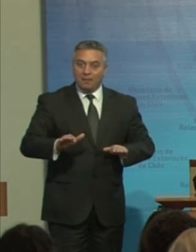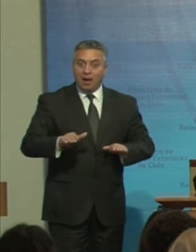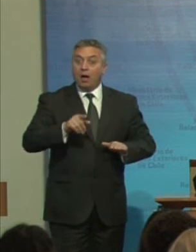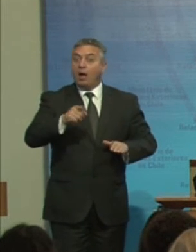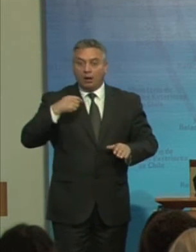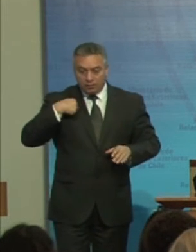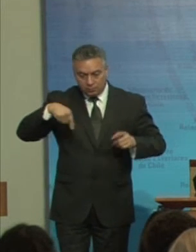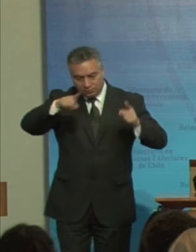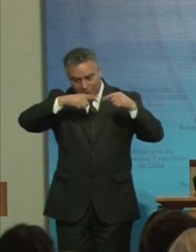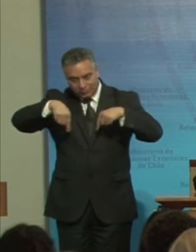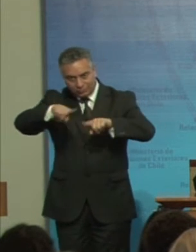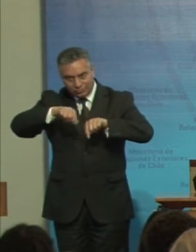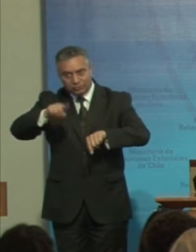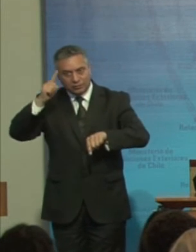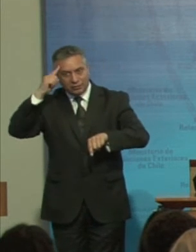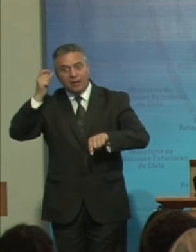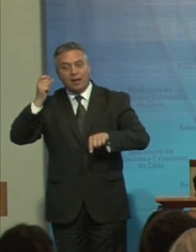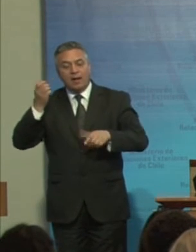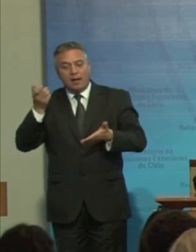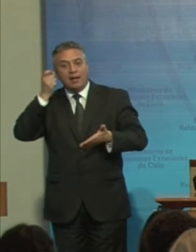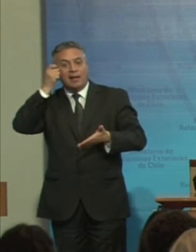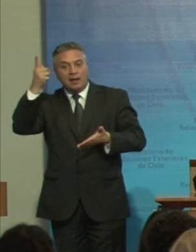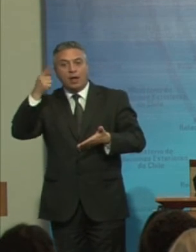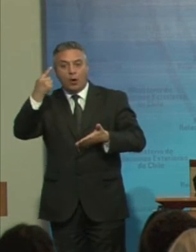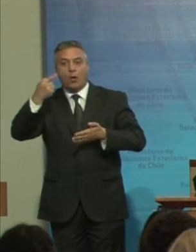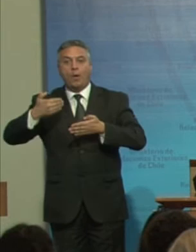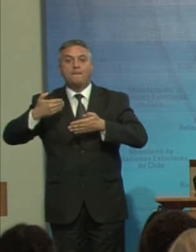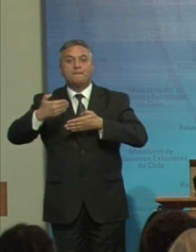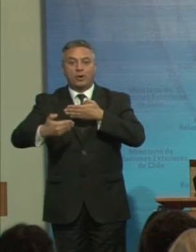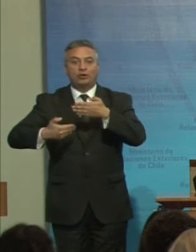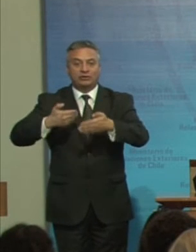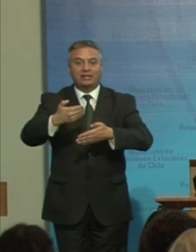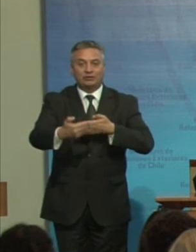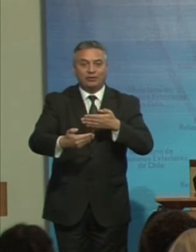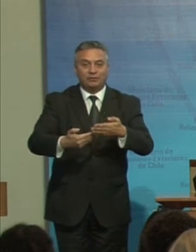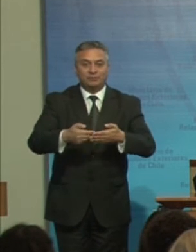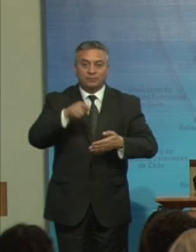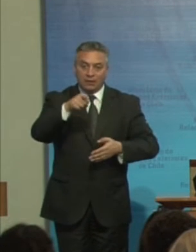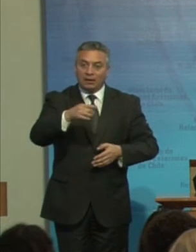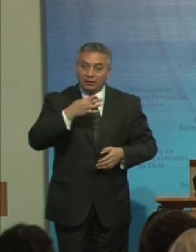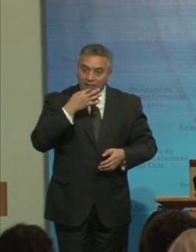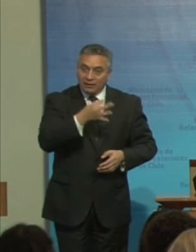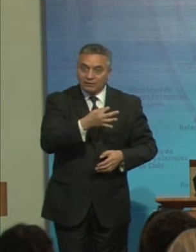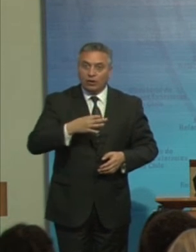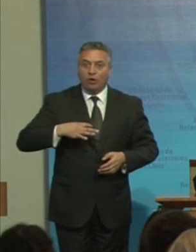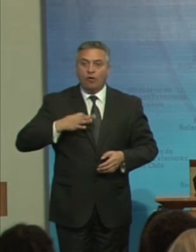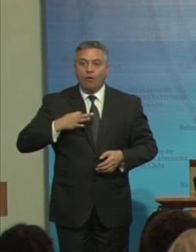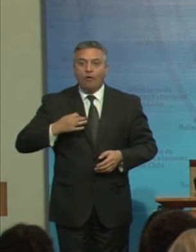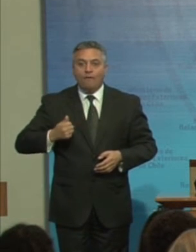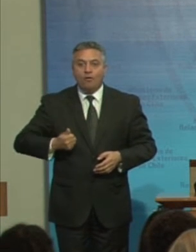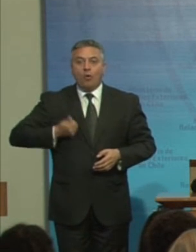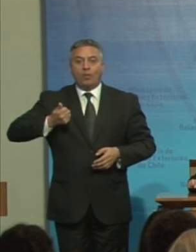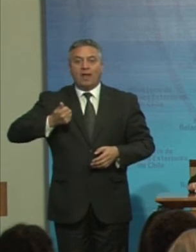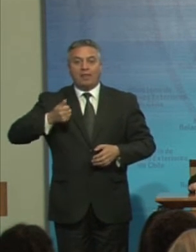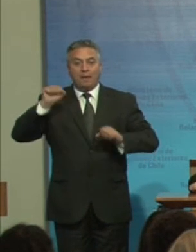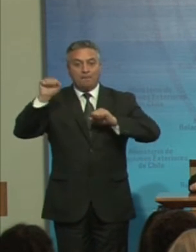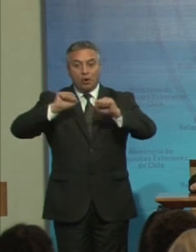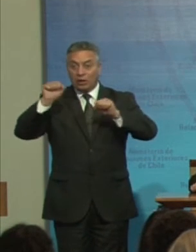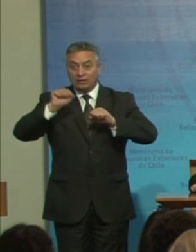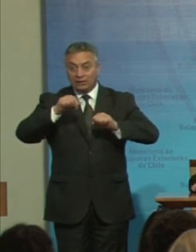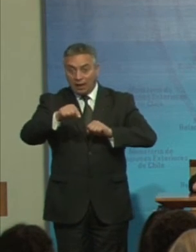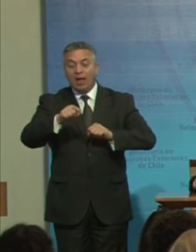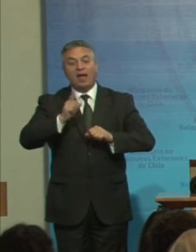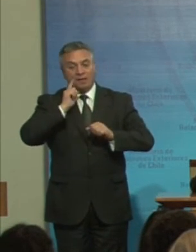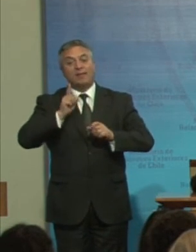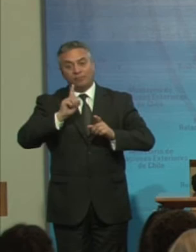proceso Y además Entendido Que La voluntad Política Debe estar Pero no basta Para que esto Sea